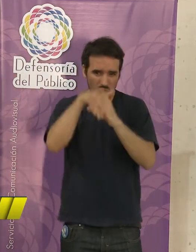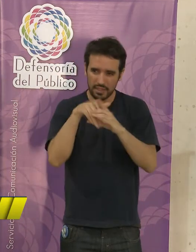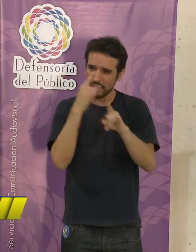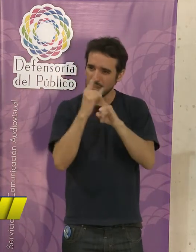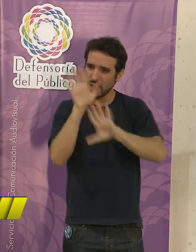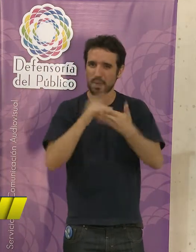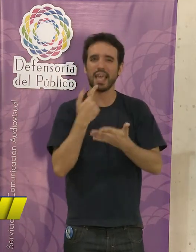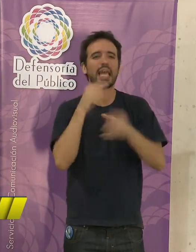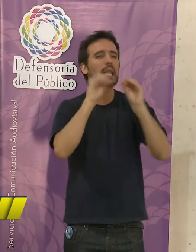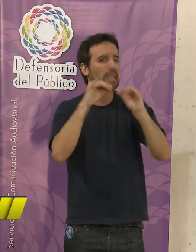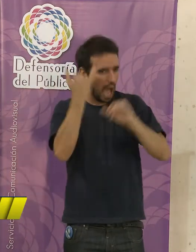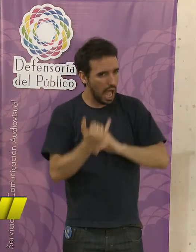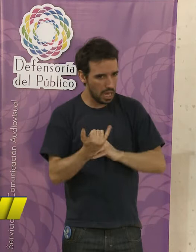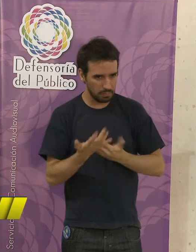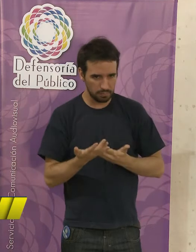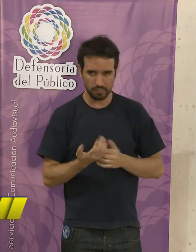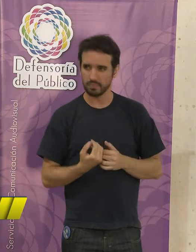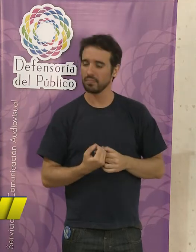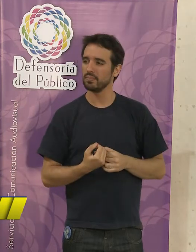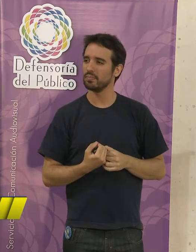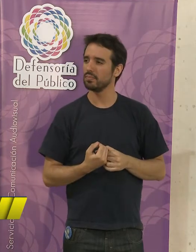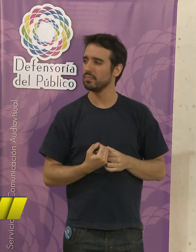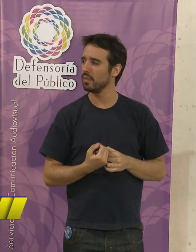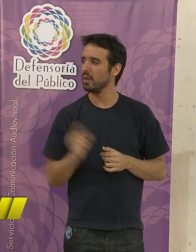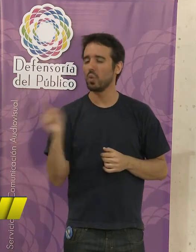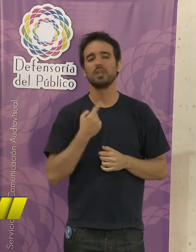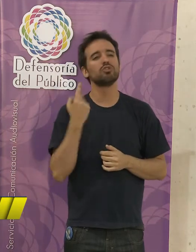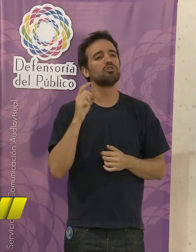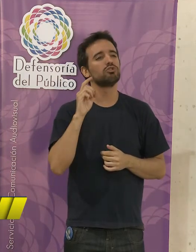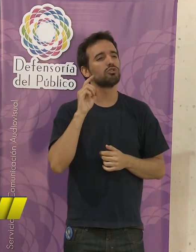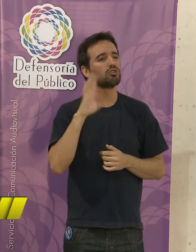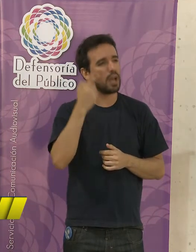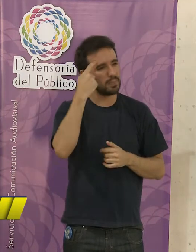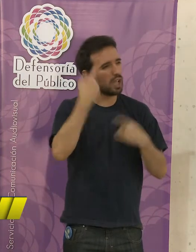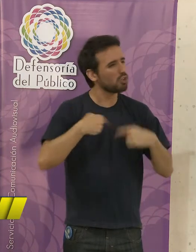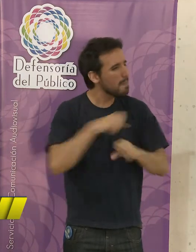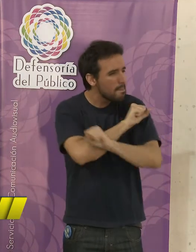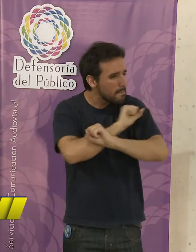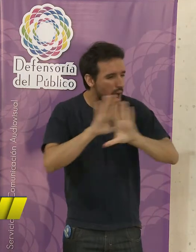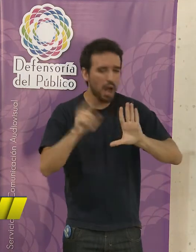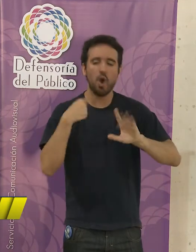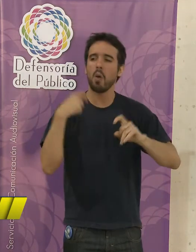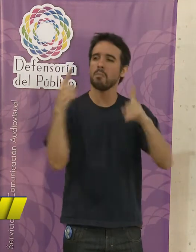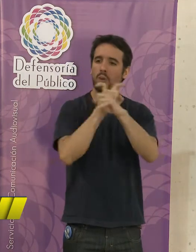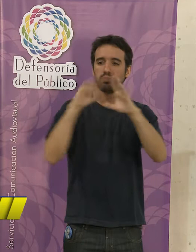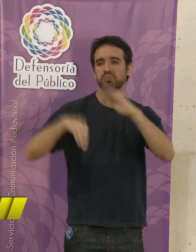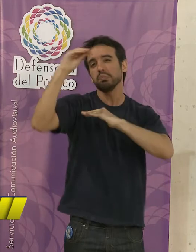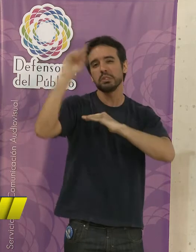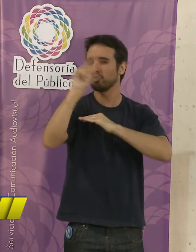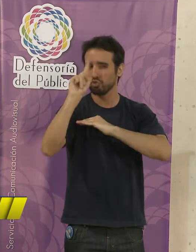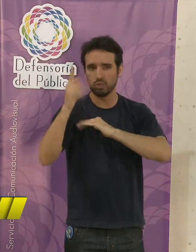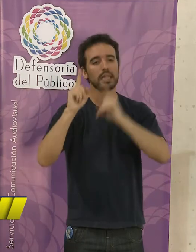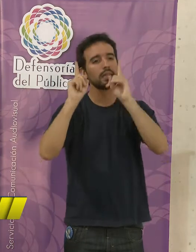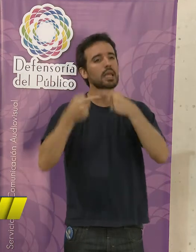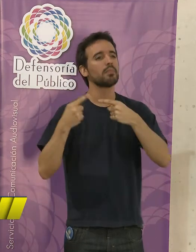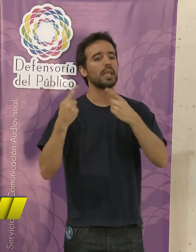tienen que ver con crítica, ¿no? Y no solamente se trata de destacar las cosas malas o los problemas, sino que también